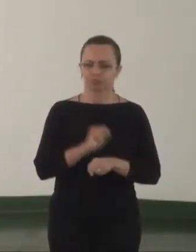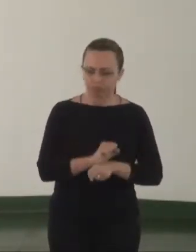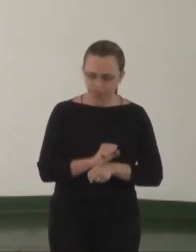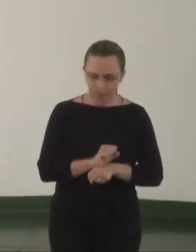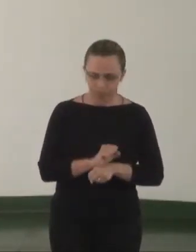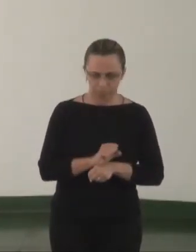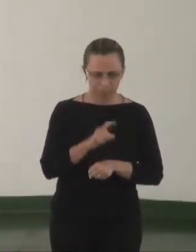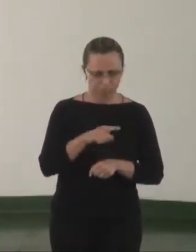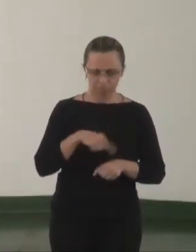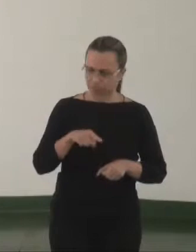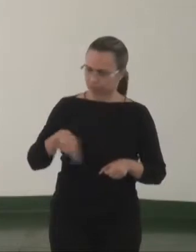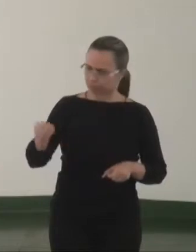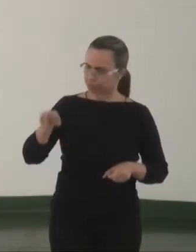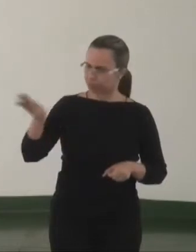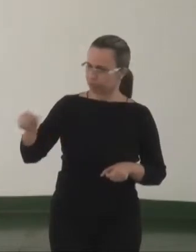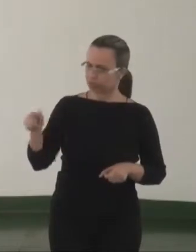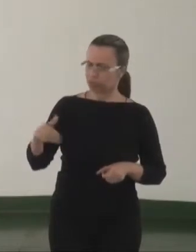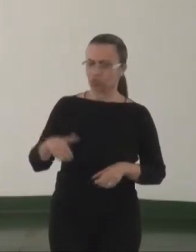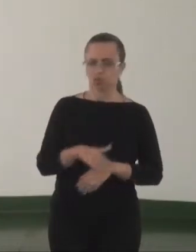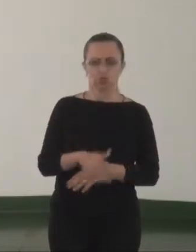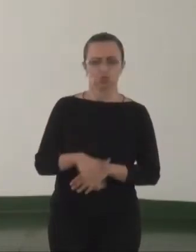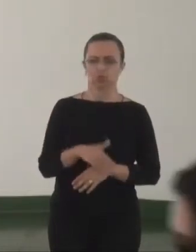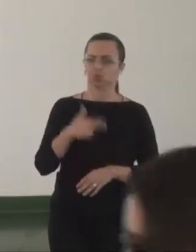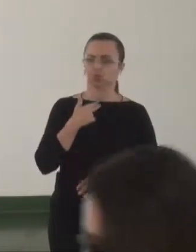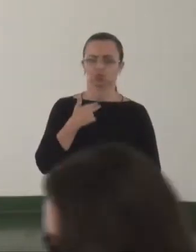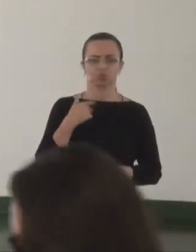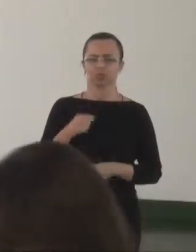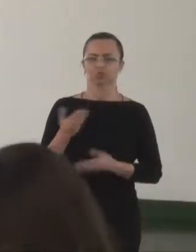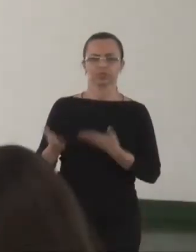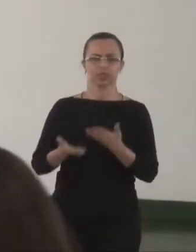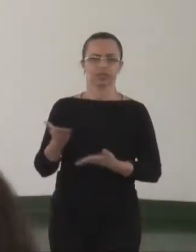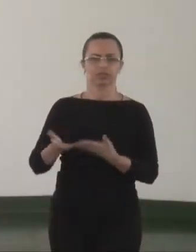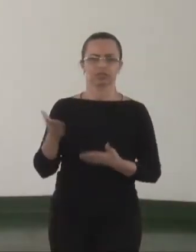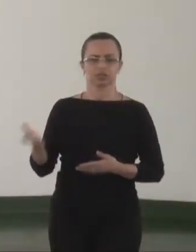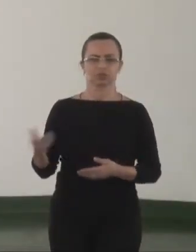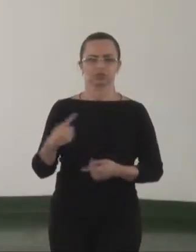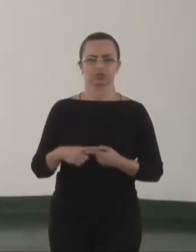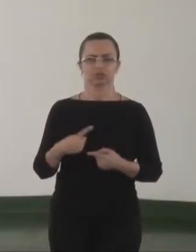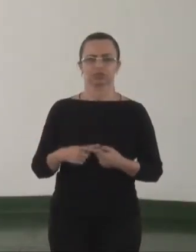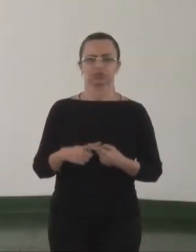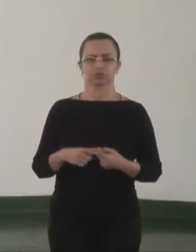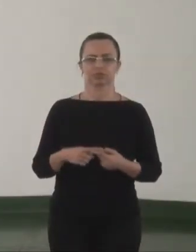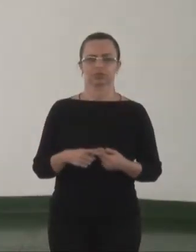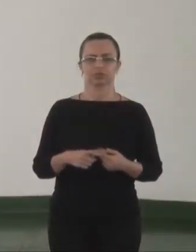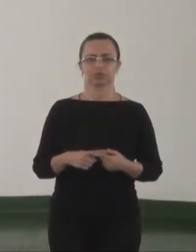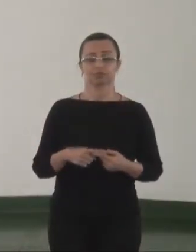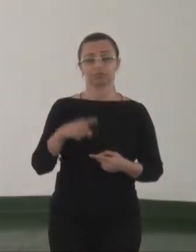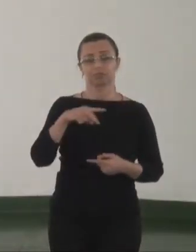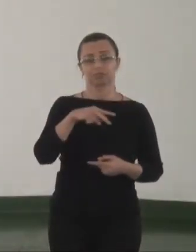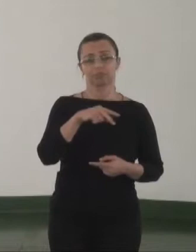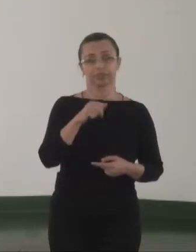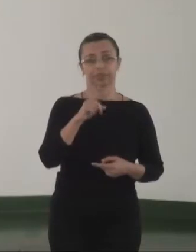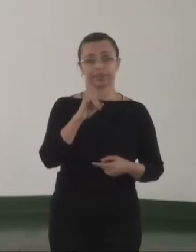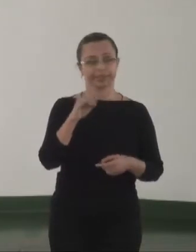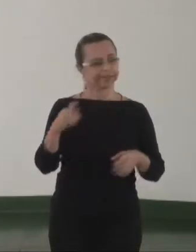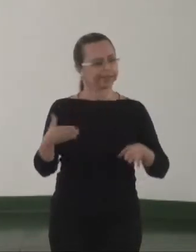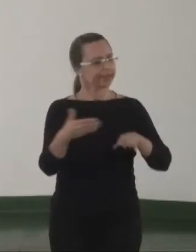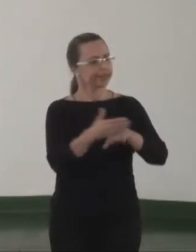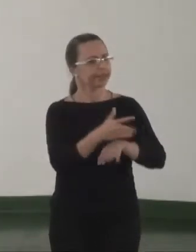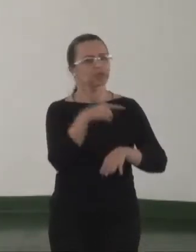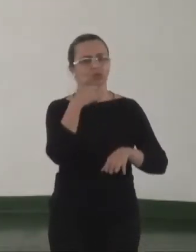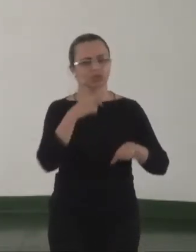e falei você vai ter que atendê-la na rua, ela não pode ficar sem o atendimento na DEAN, porque não havia como entrar. Agora já